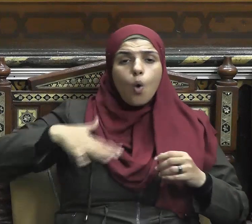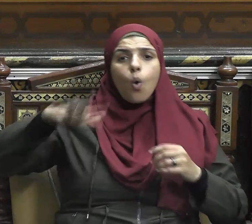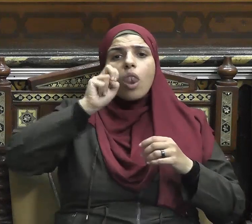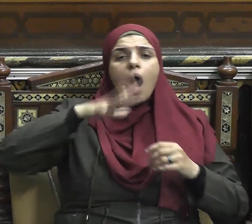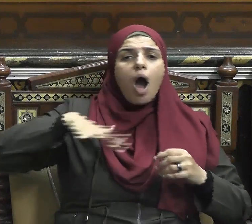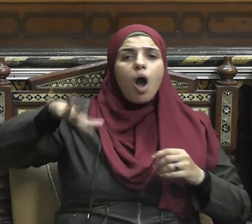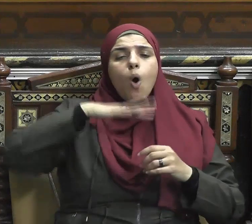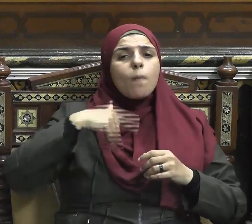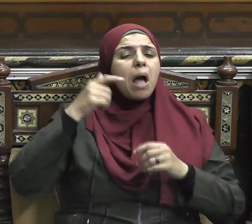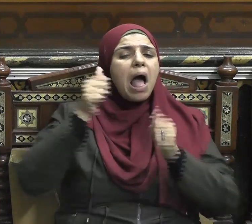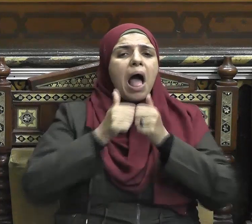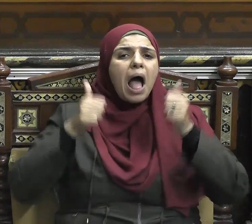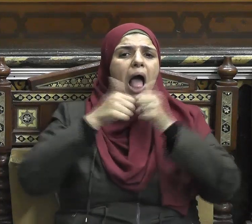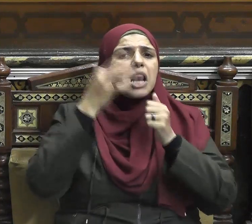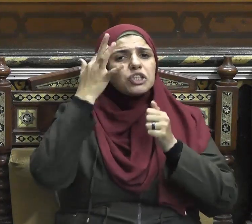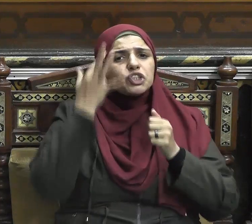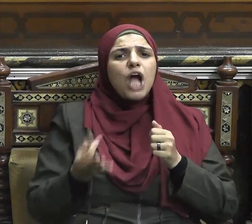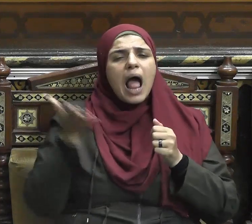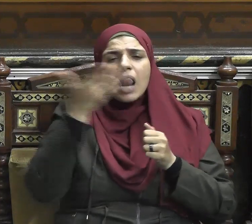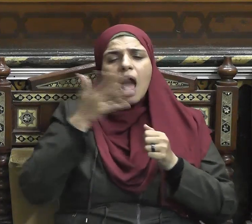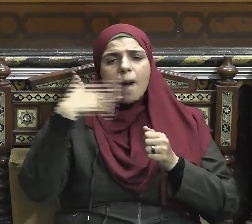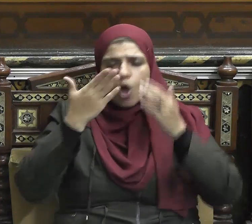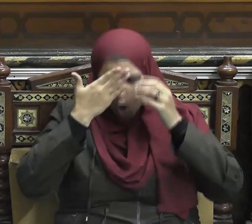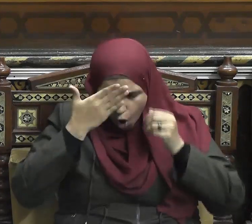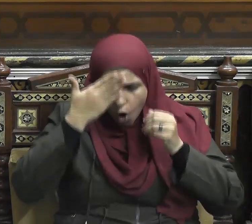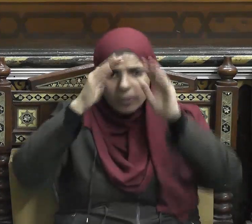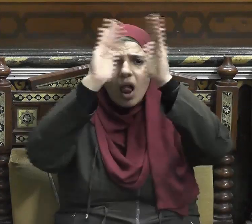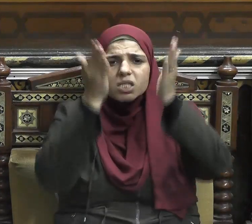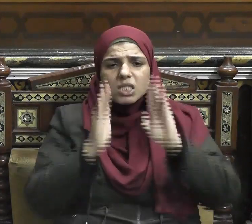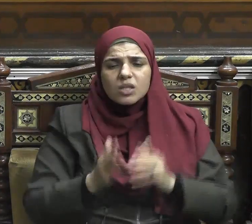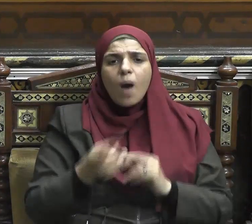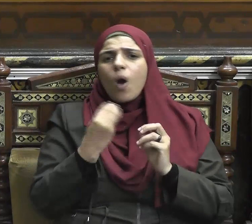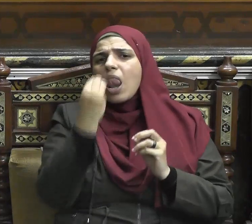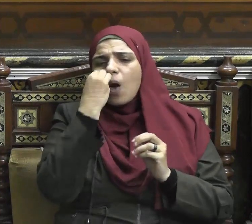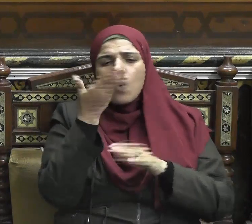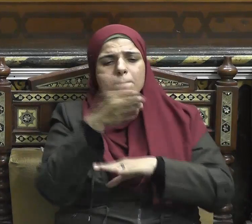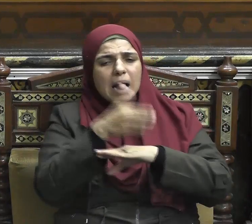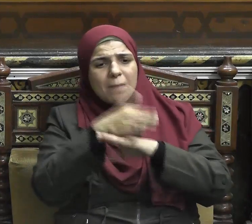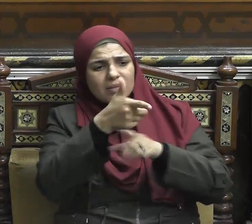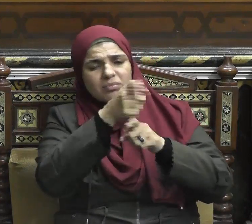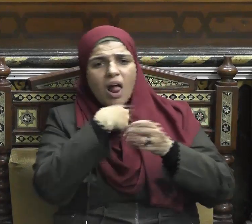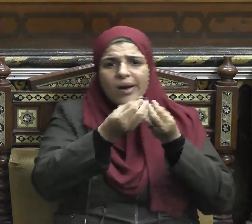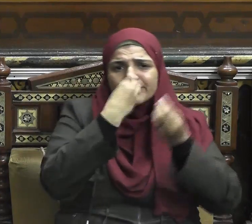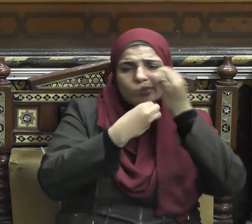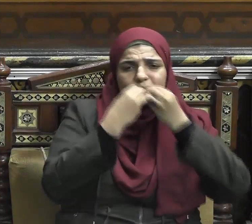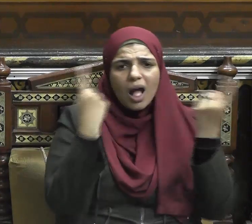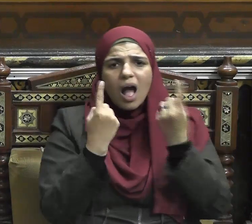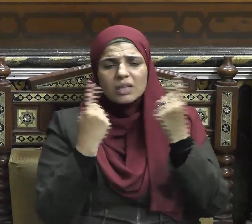موضحا ومبينا شيئا من هذه القيم وتلكم الأخلاق